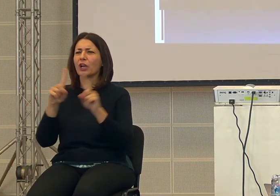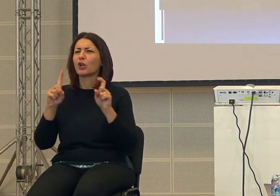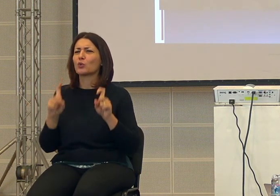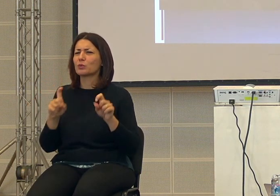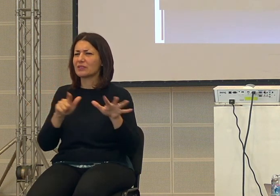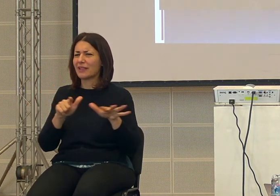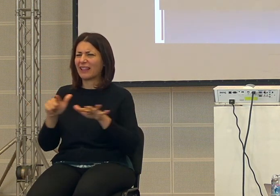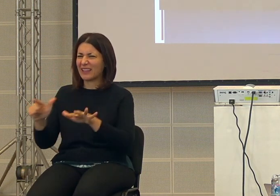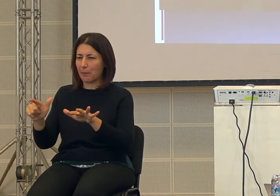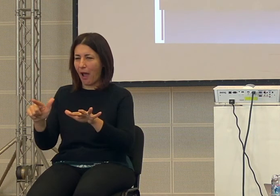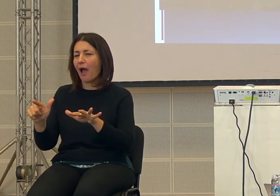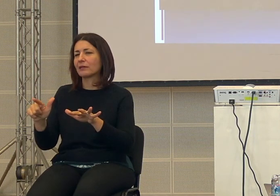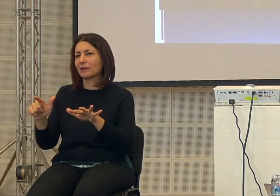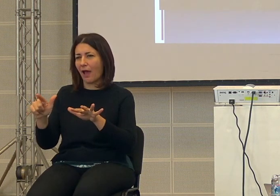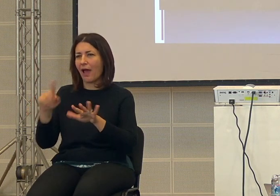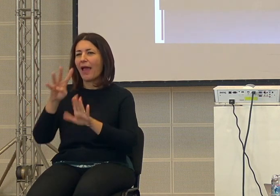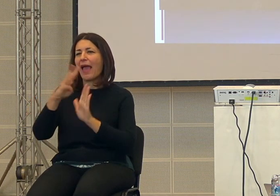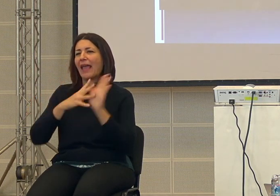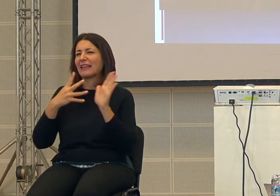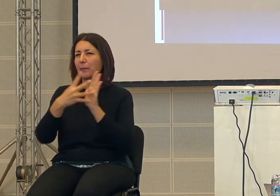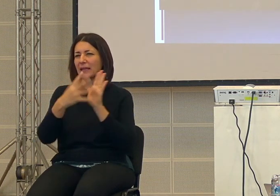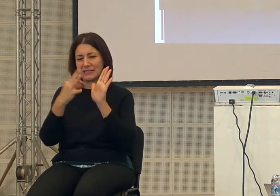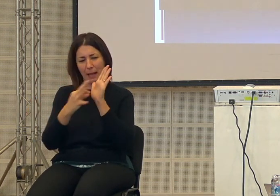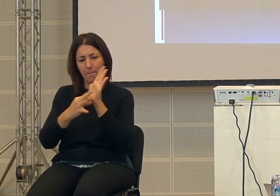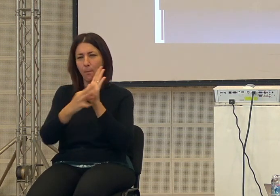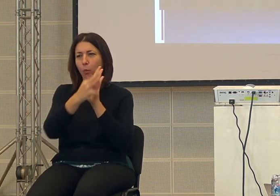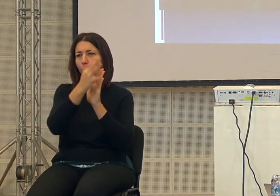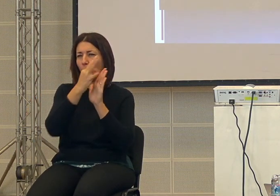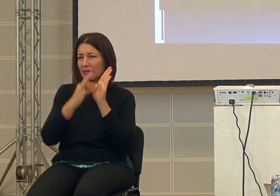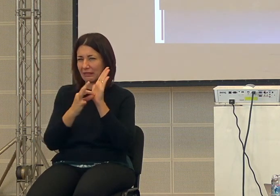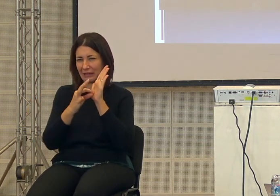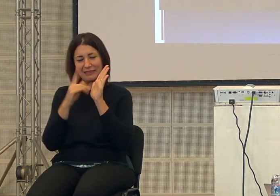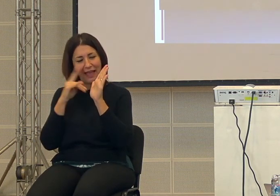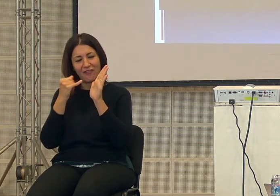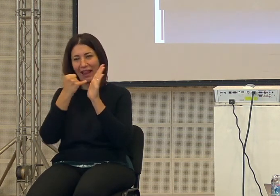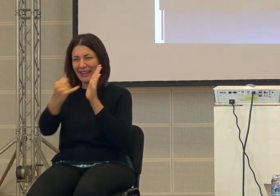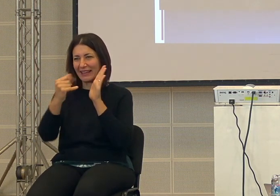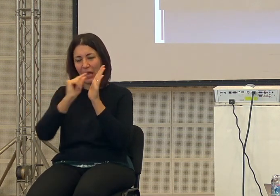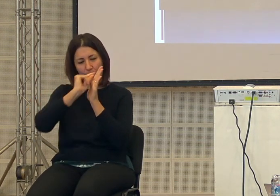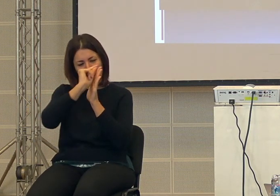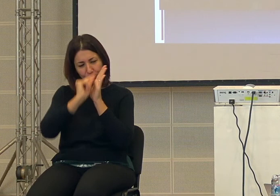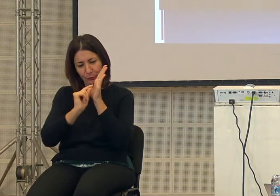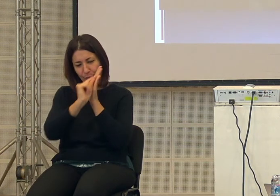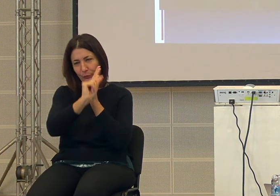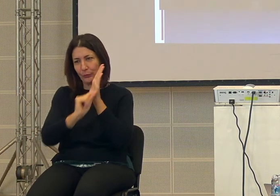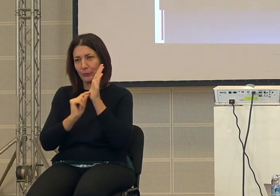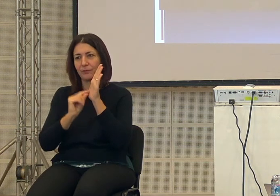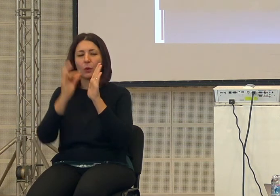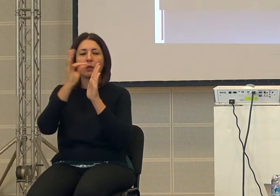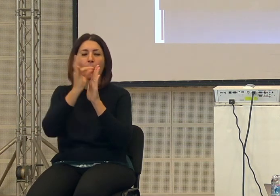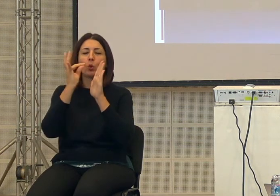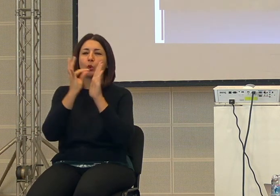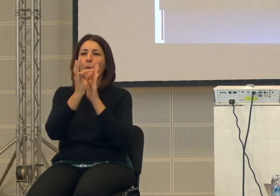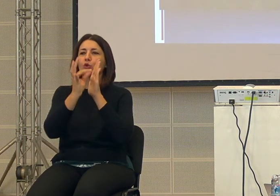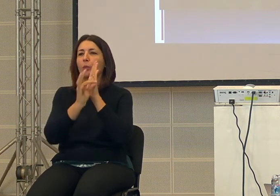enigmistica dove bisognava unire i punti per vedere il disegno allora i punti sono le varie ricerche